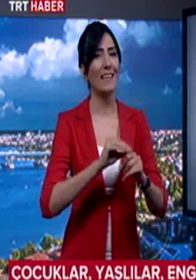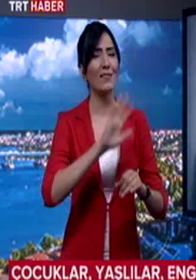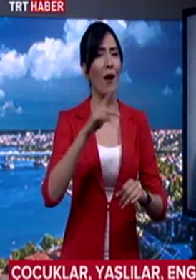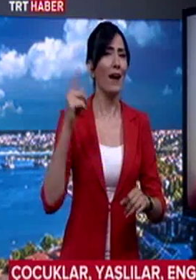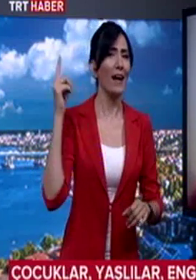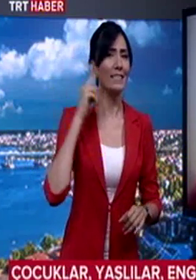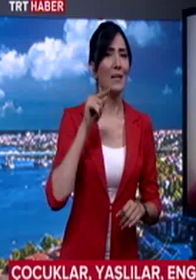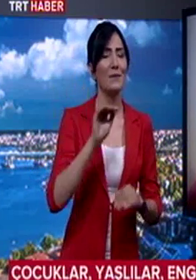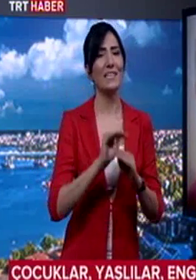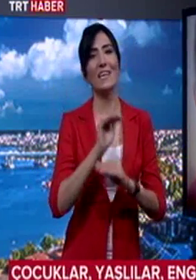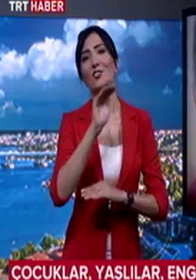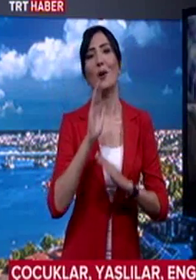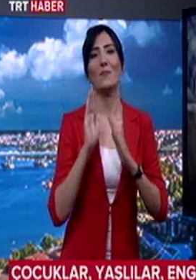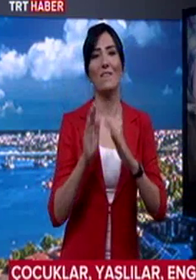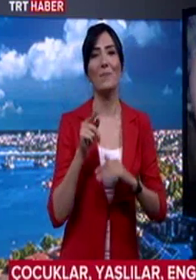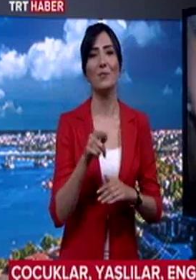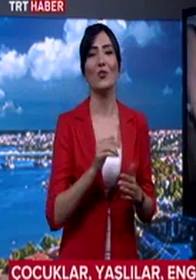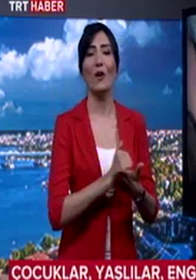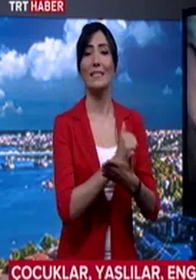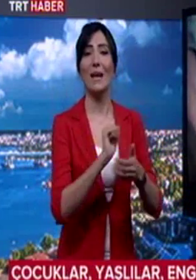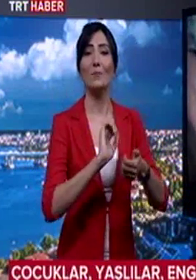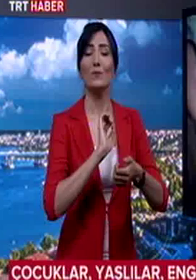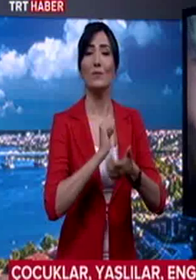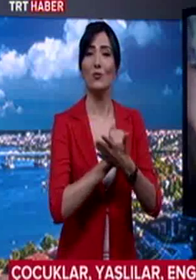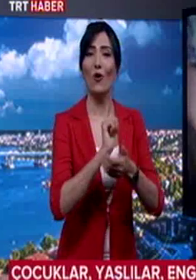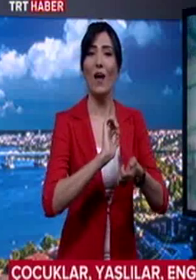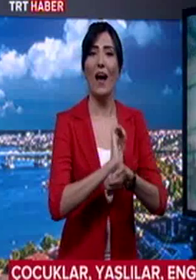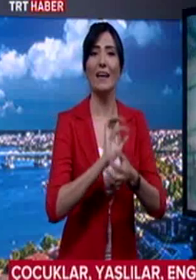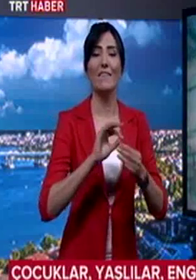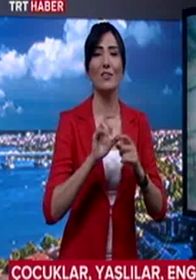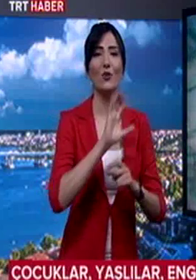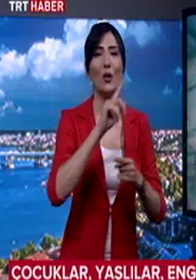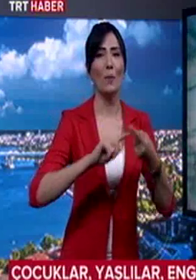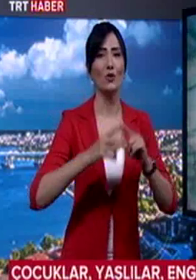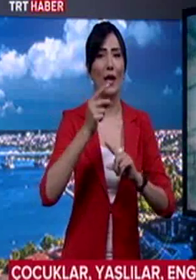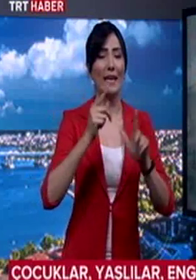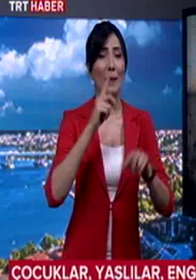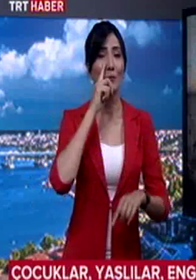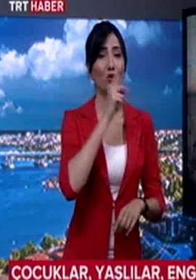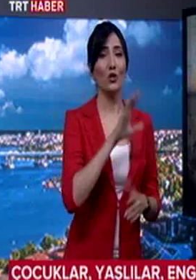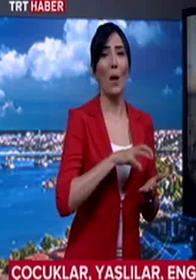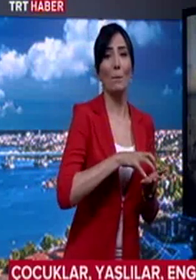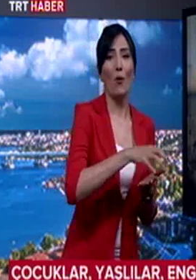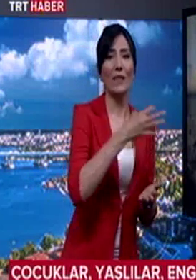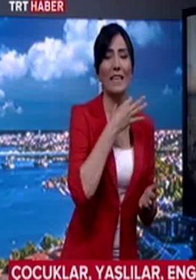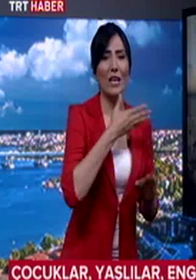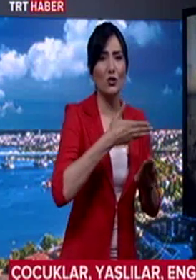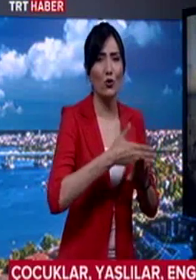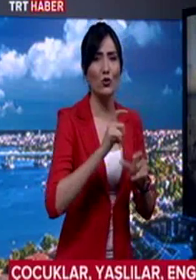kaliteli bir yaşam sürüyor. Trabzon Aile ve Sosyal Politikalar İl Müdürlüğü de bölgenin ihtiyaçları doğrultusunda sosyal